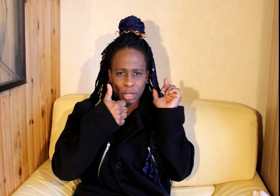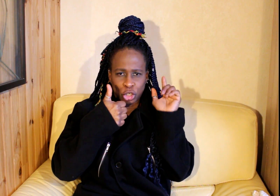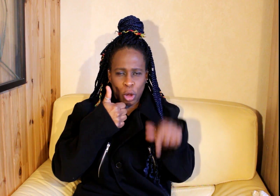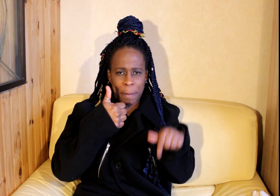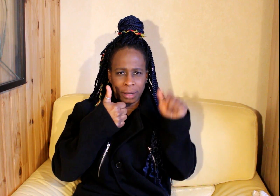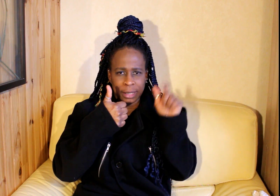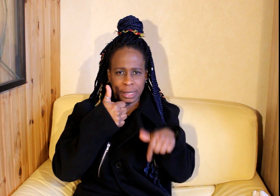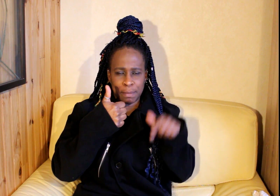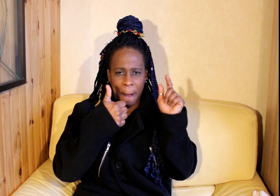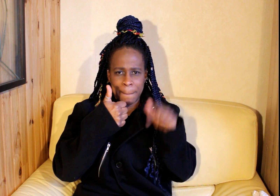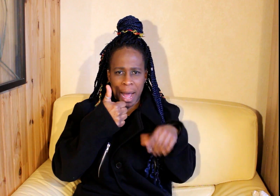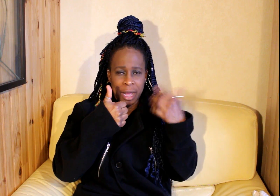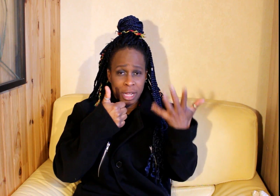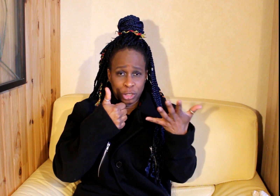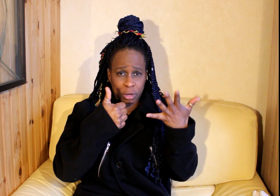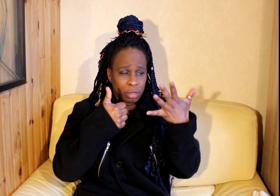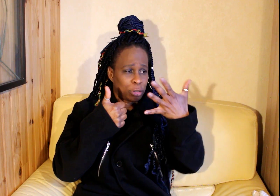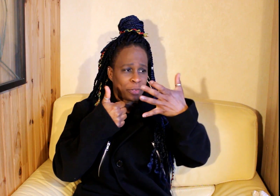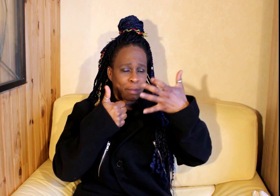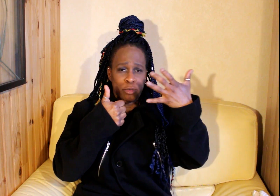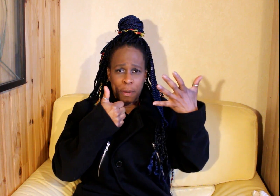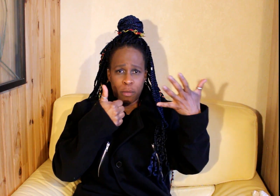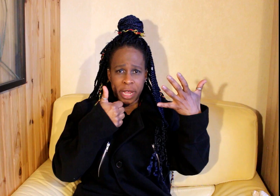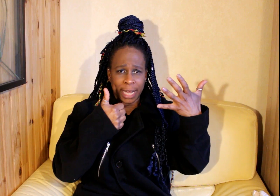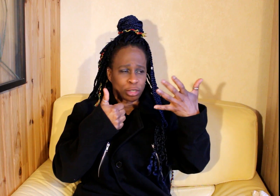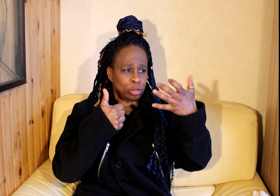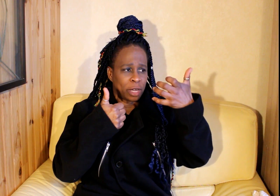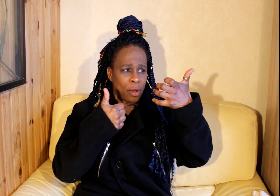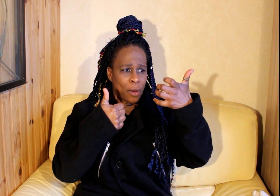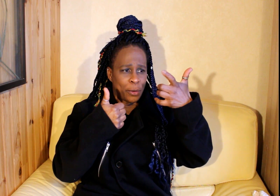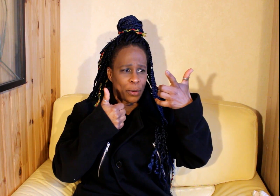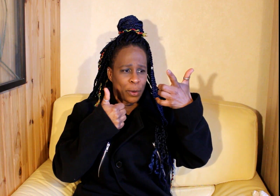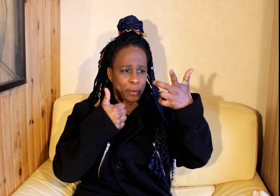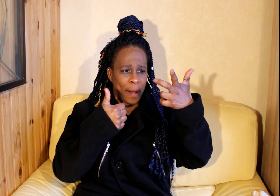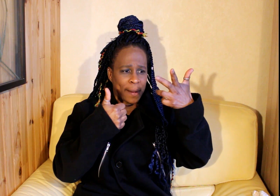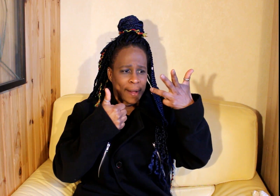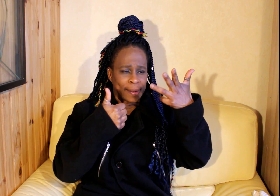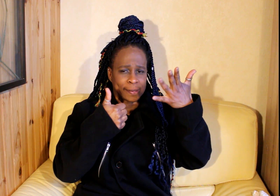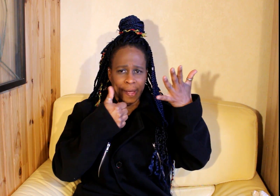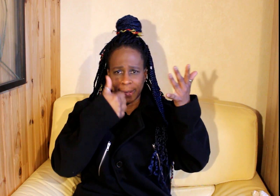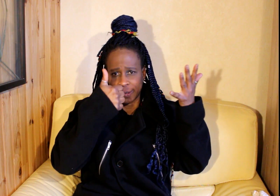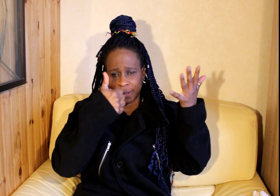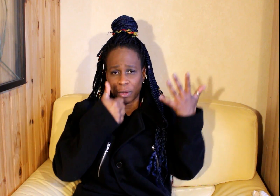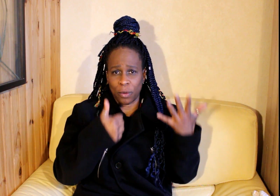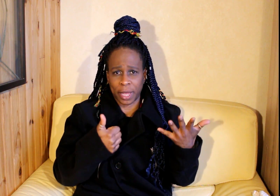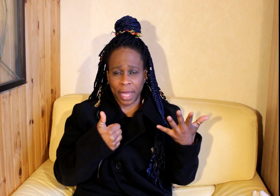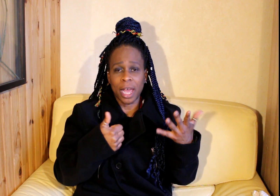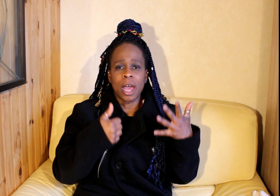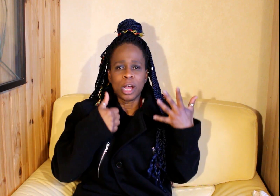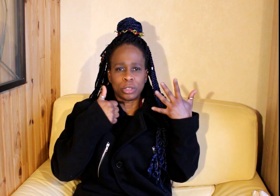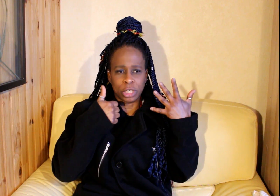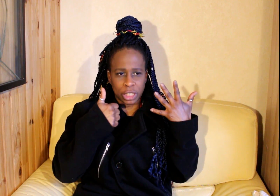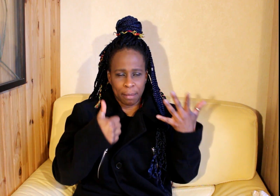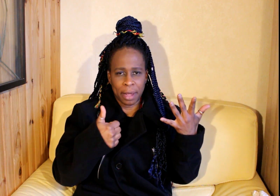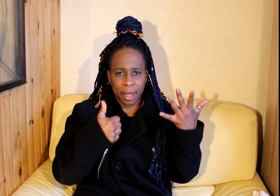Je participe en bas Donc tu fais Pour ne pas oublier quelque chose Tu fais 1, 2, 3, 4, 5, 6 Ok ? Ne jamais